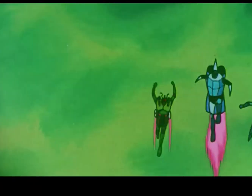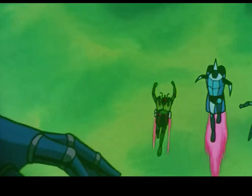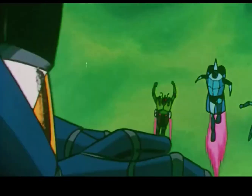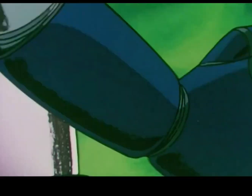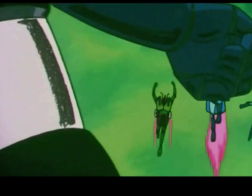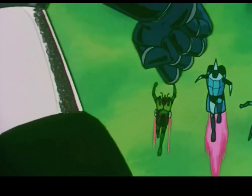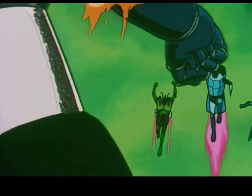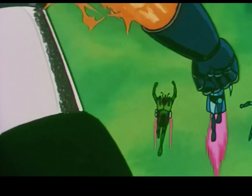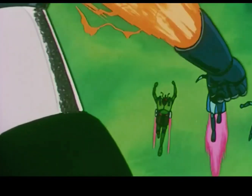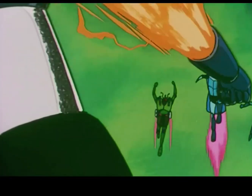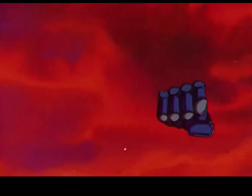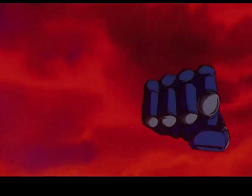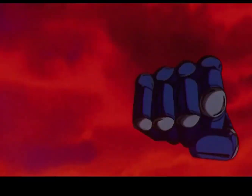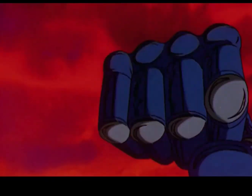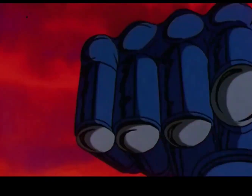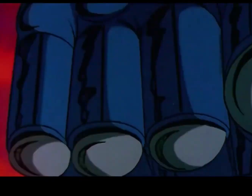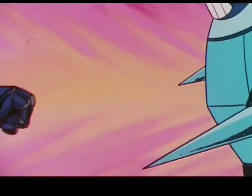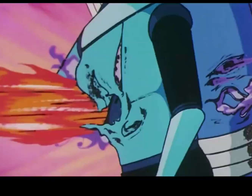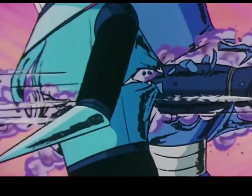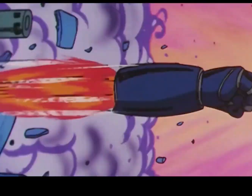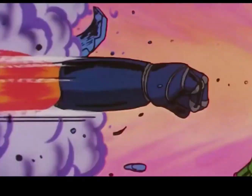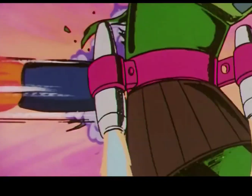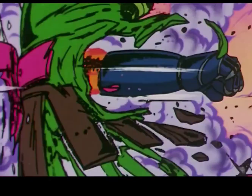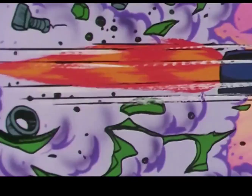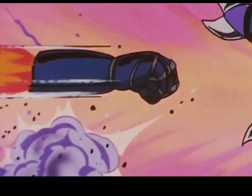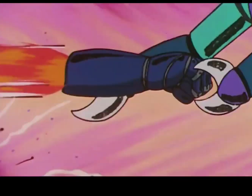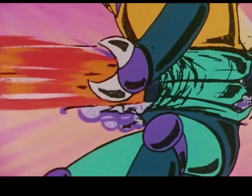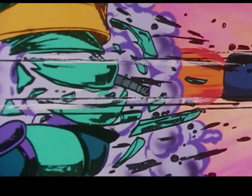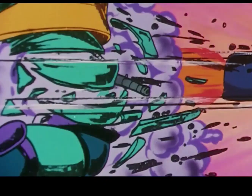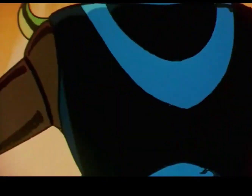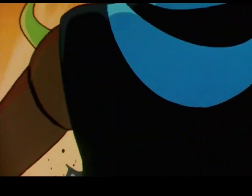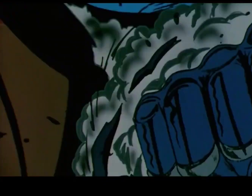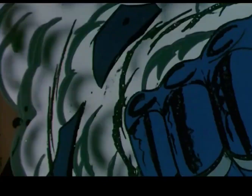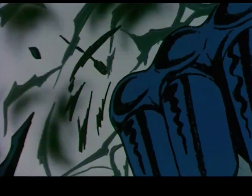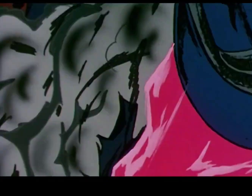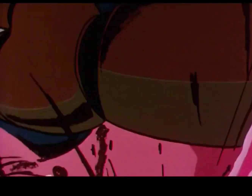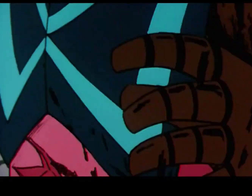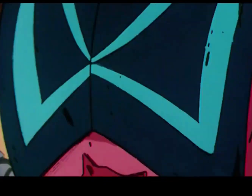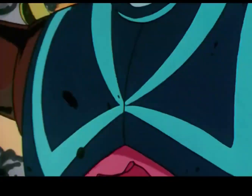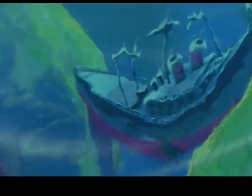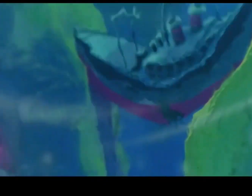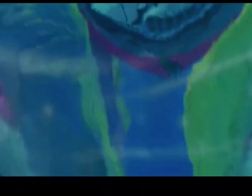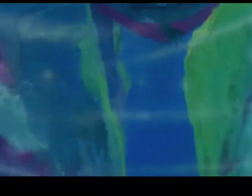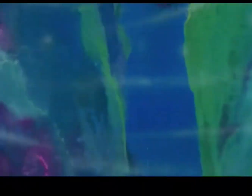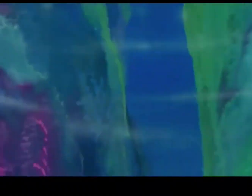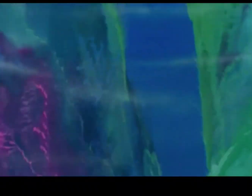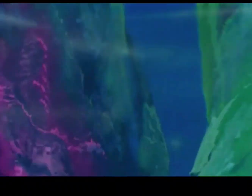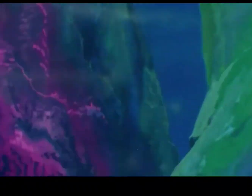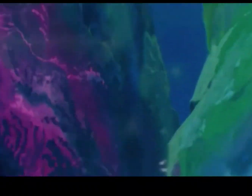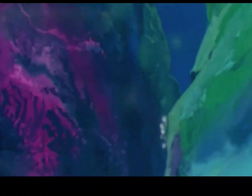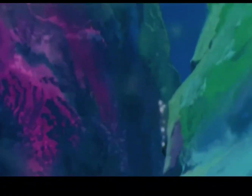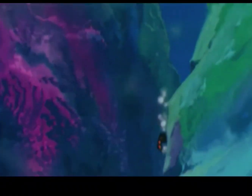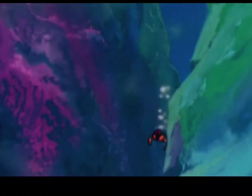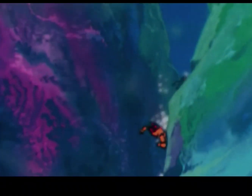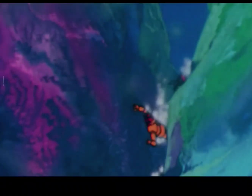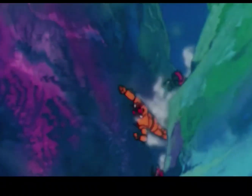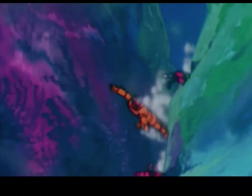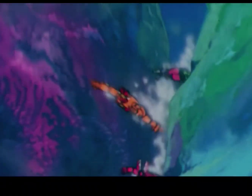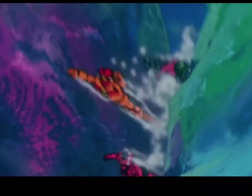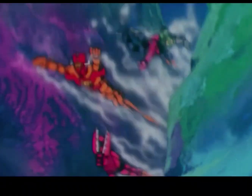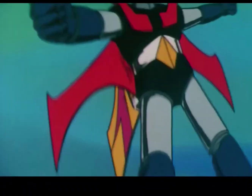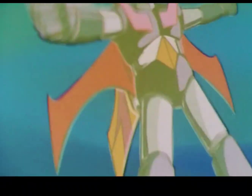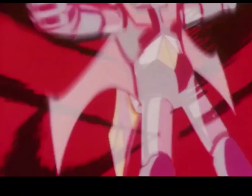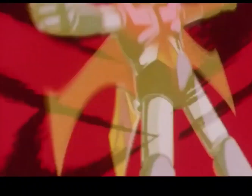Es inmortal El robot Siempre lucha por la paz Su amistad